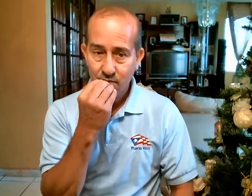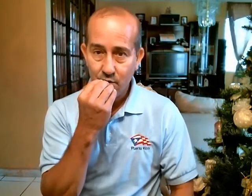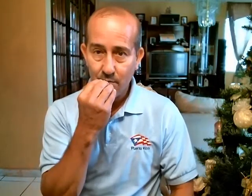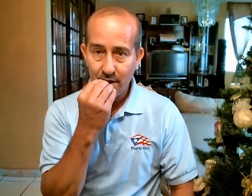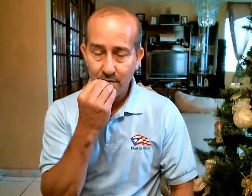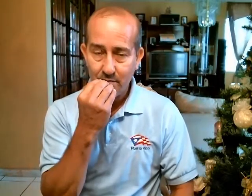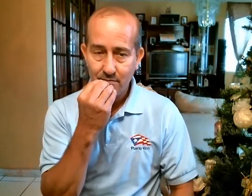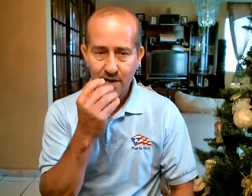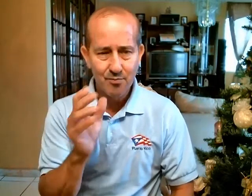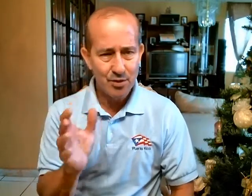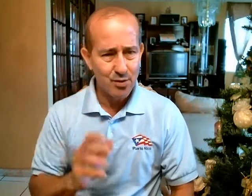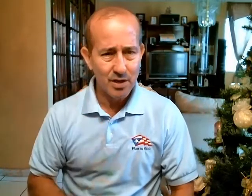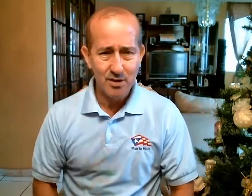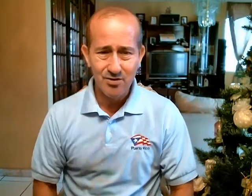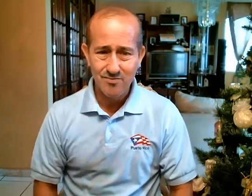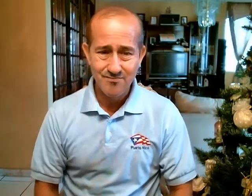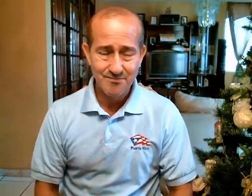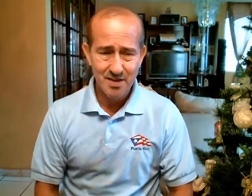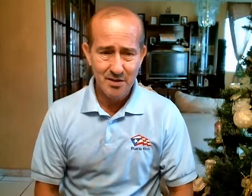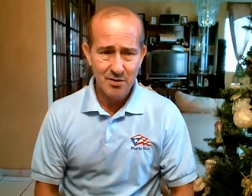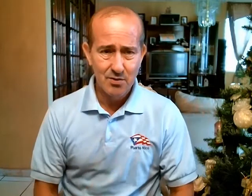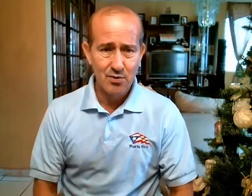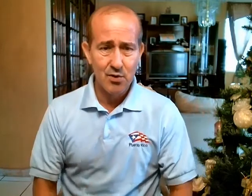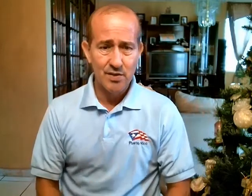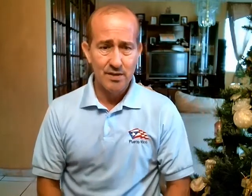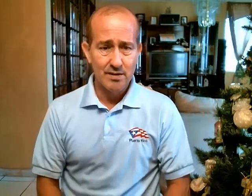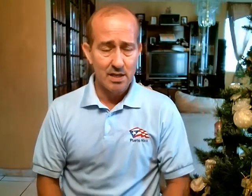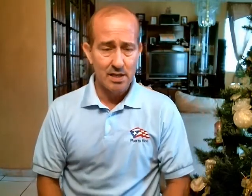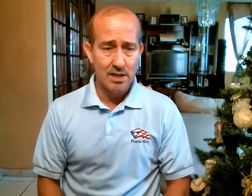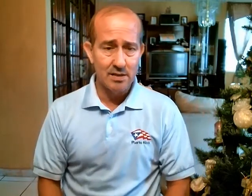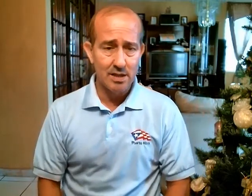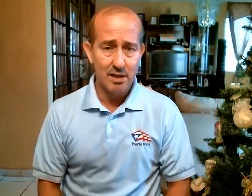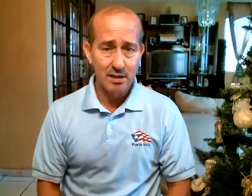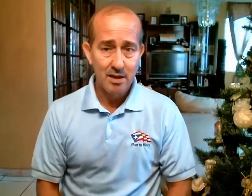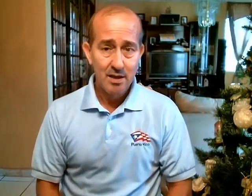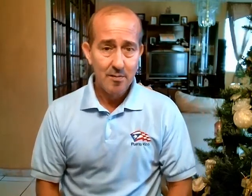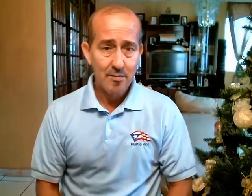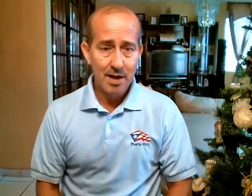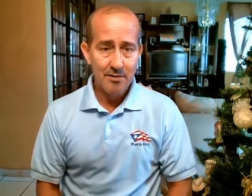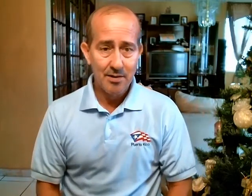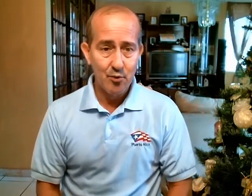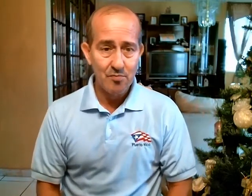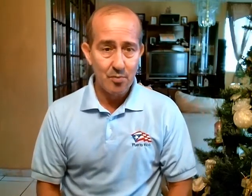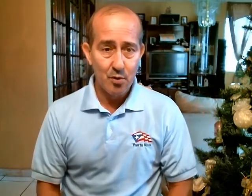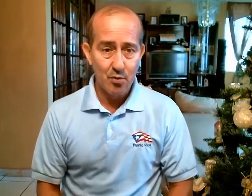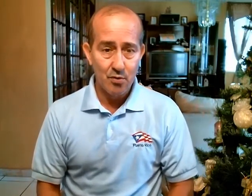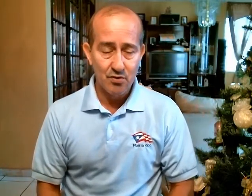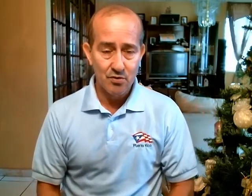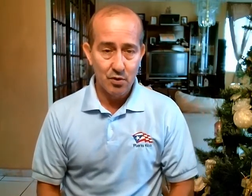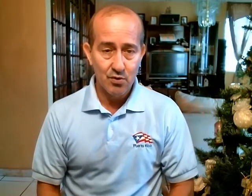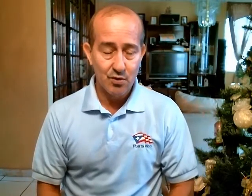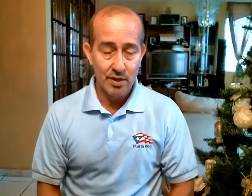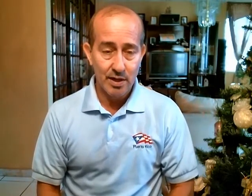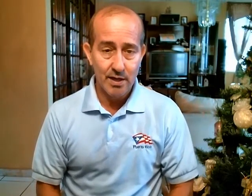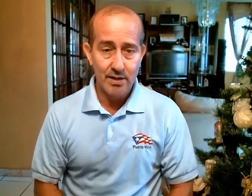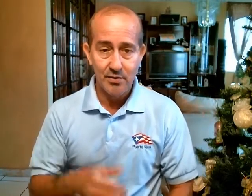Comer En Puerto Rico eso no se enseña Así que van a haber muy pocos sordos que hagan eso